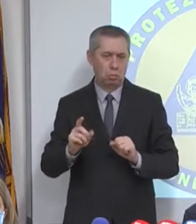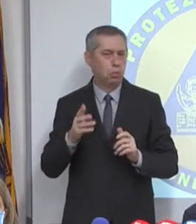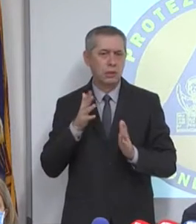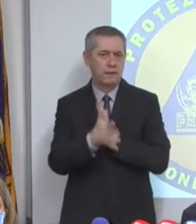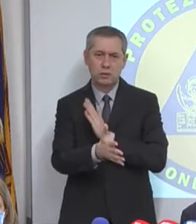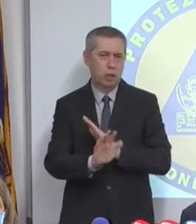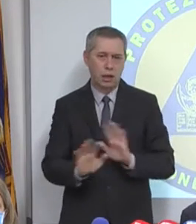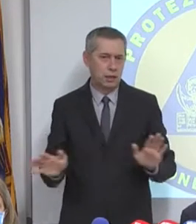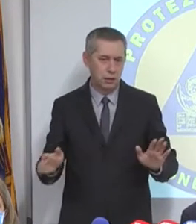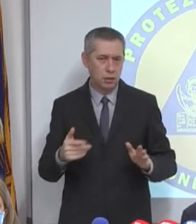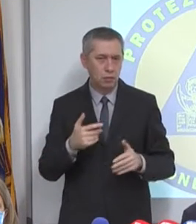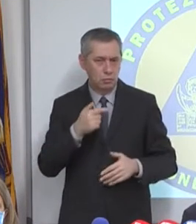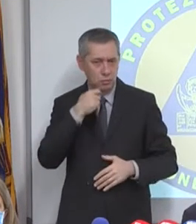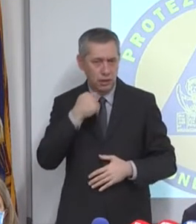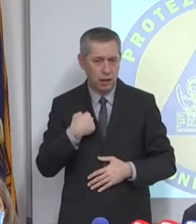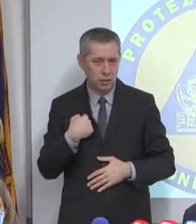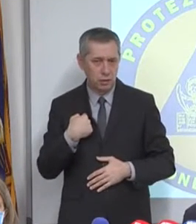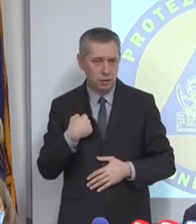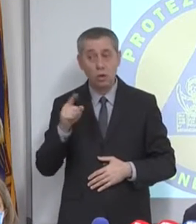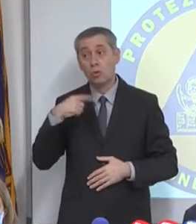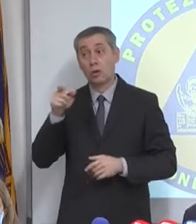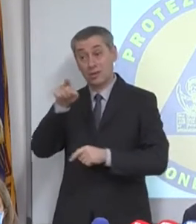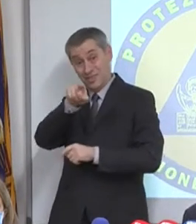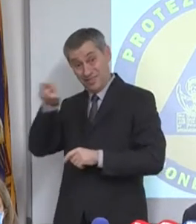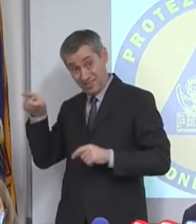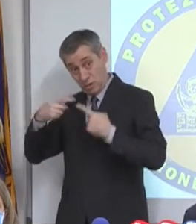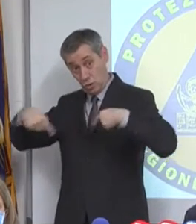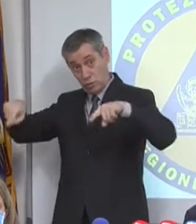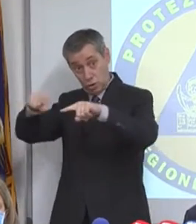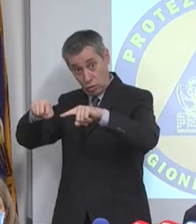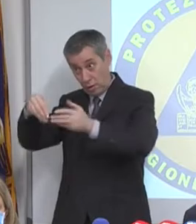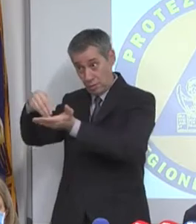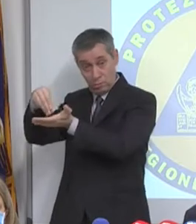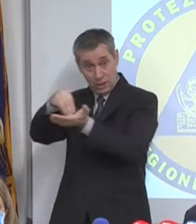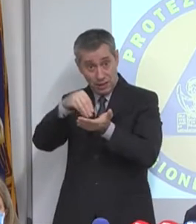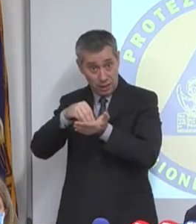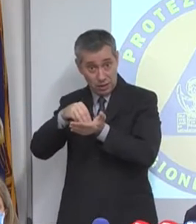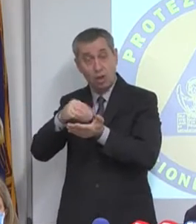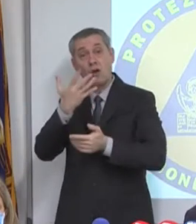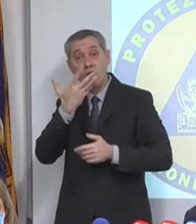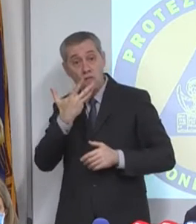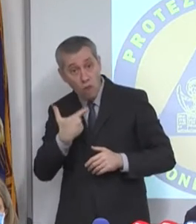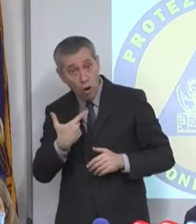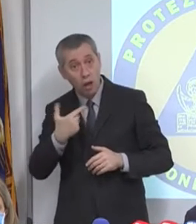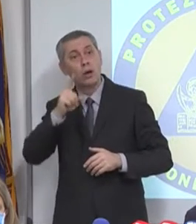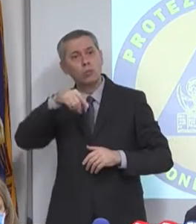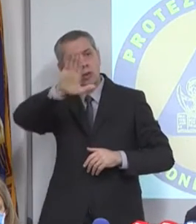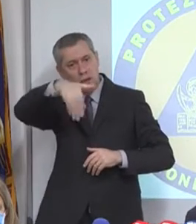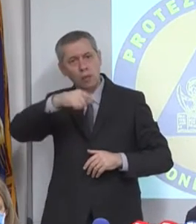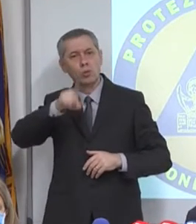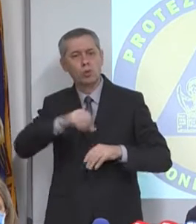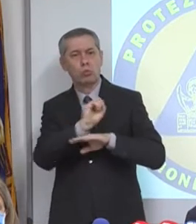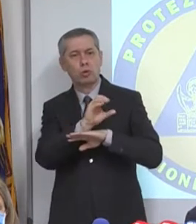punto. Dopodiché se l'opposizione è presente in stanza per sentire anche il Professore contemporaneamente,